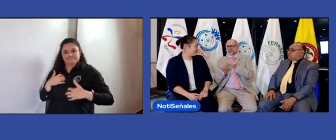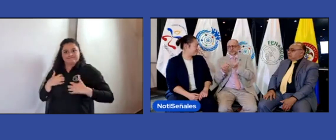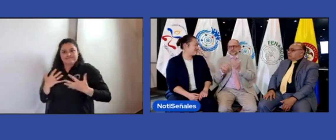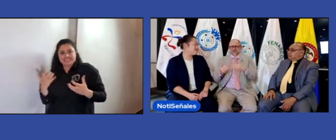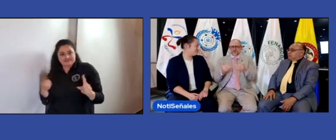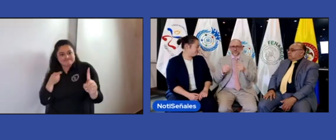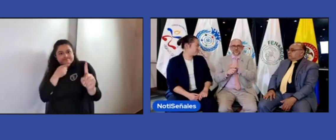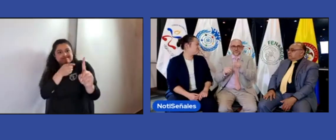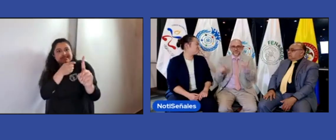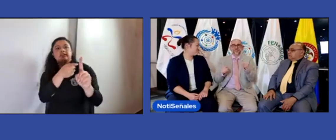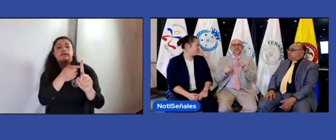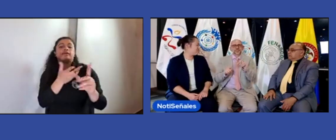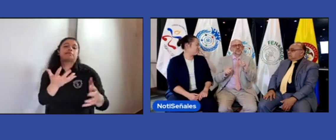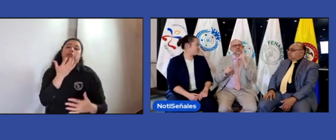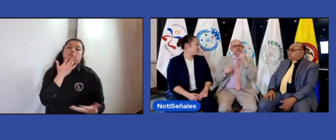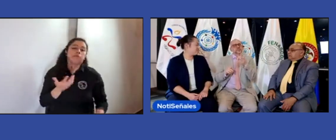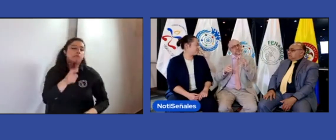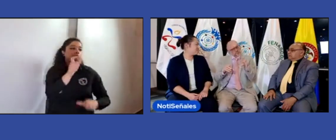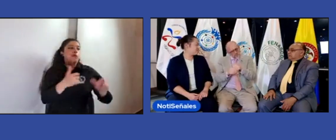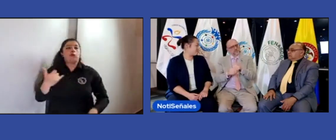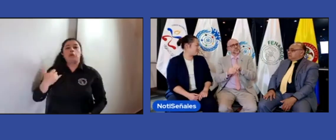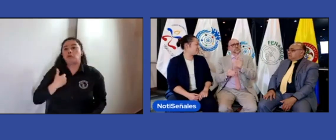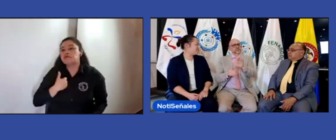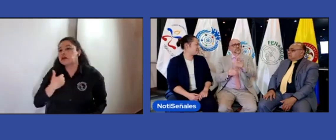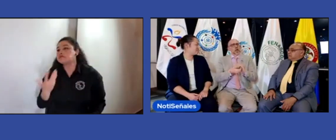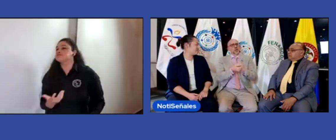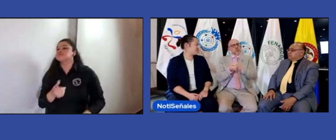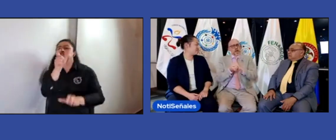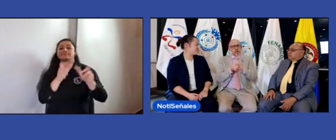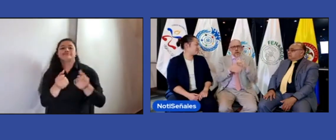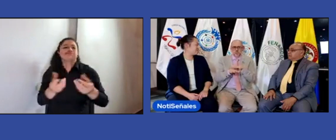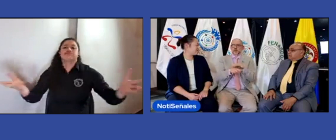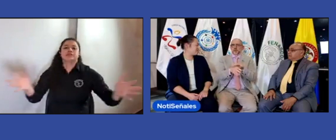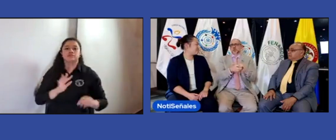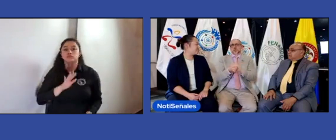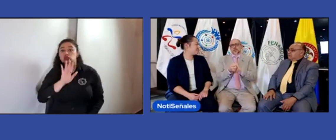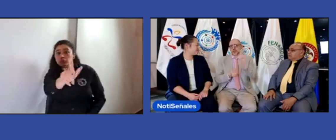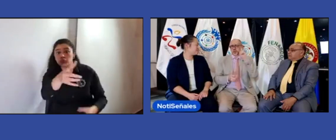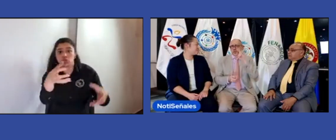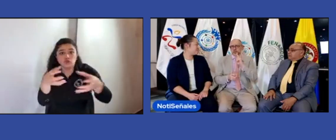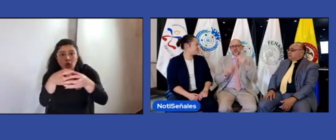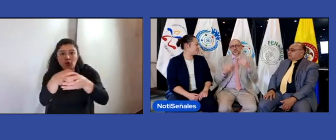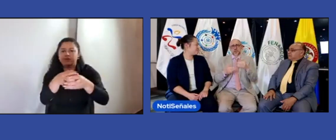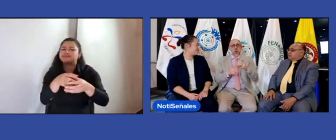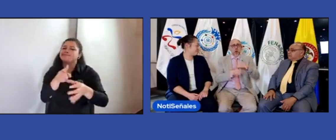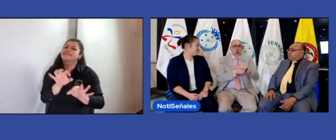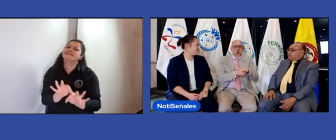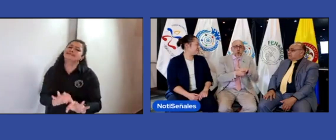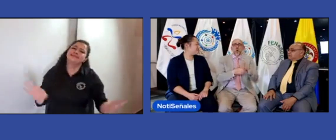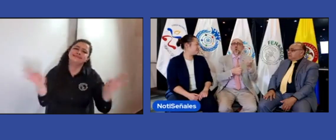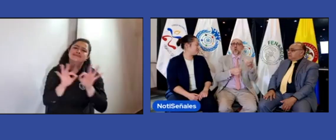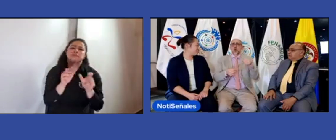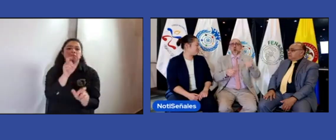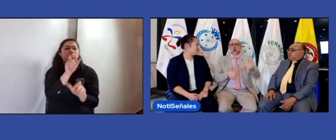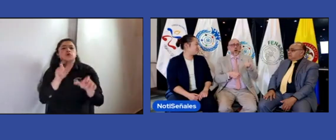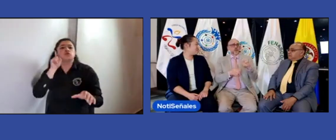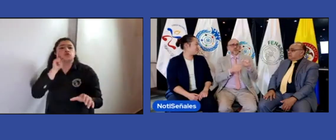conectados en este momento, sean sordos adultos, o sean sordos jóvenes, es únanse al movimiento asociativo,